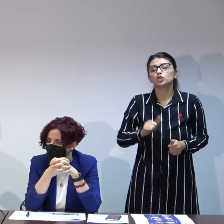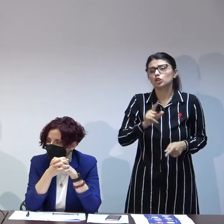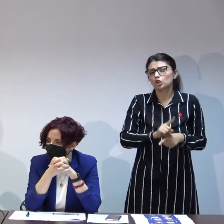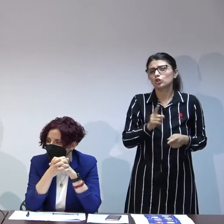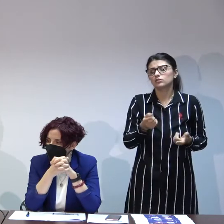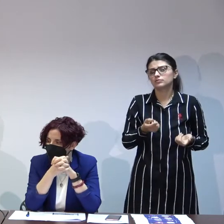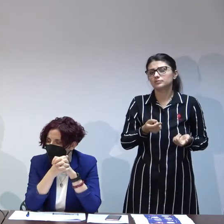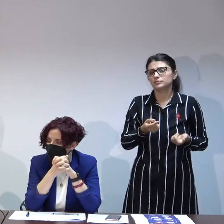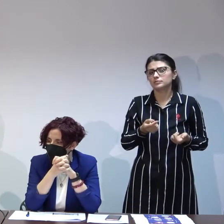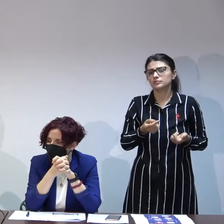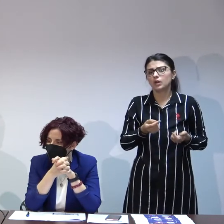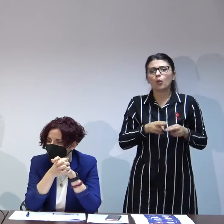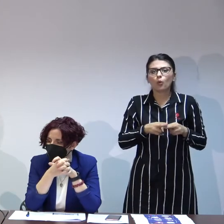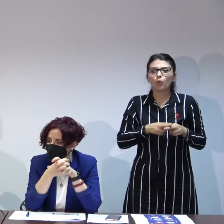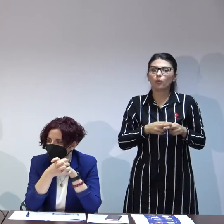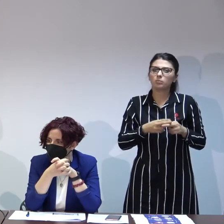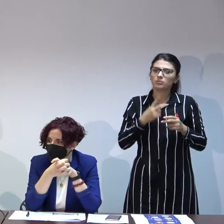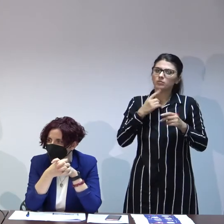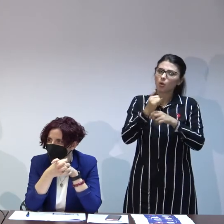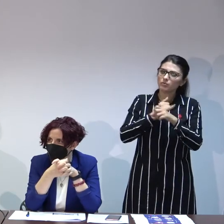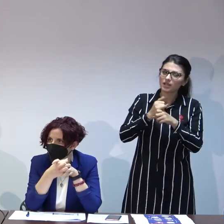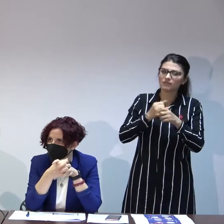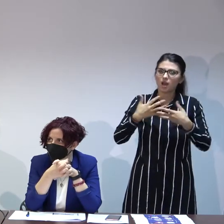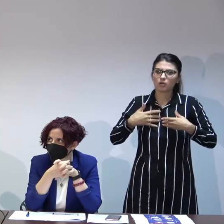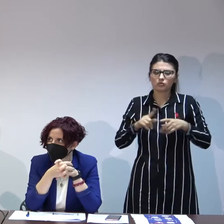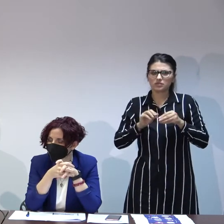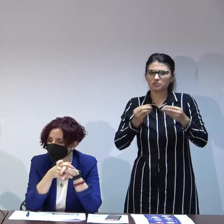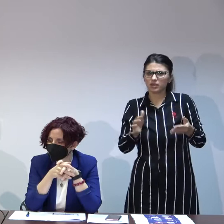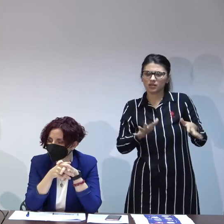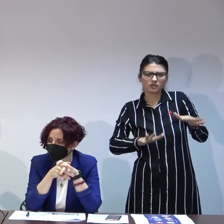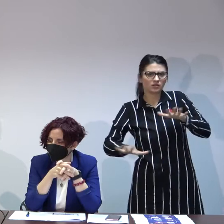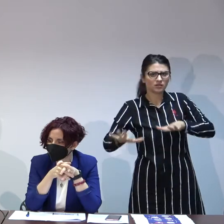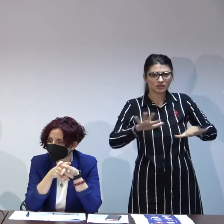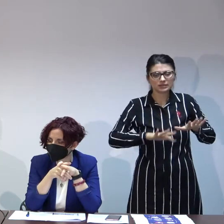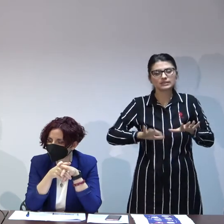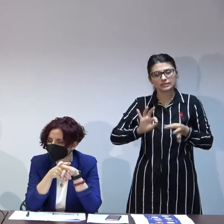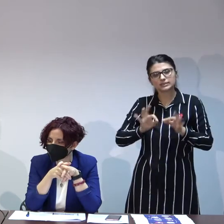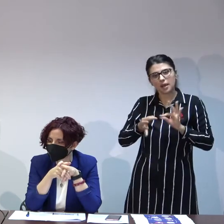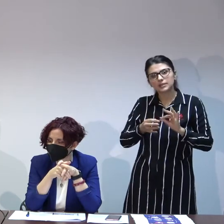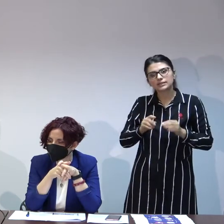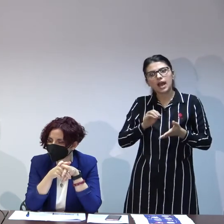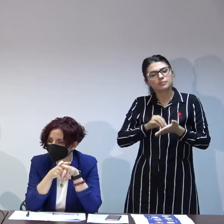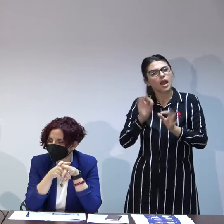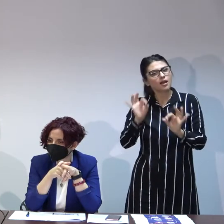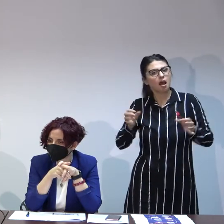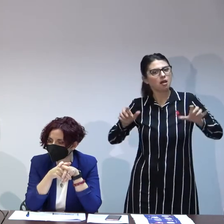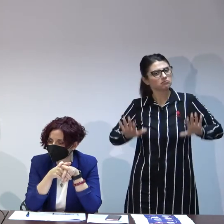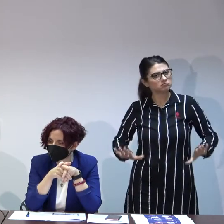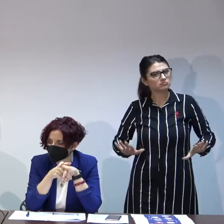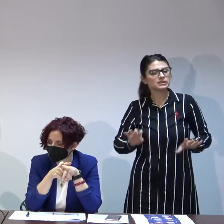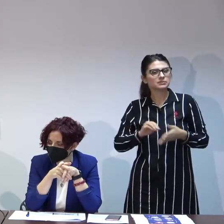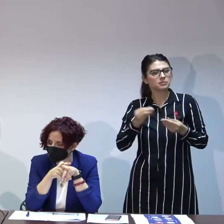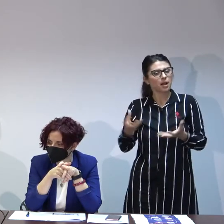coping modul în care el reacționează la stres sau nesiguranță s schimbat ceea ce înseamnă că s-a mai adaptat am mai prins în credere se simte mai comod